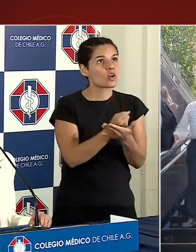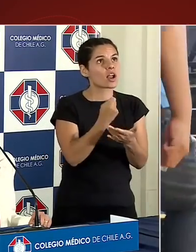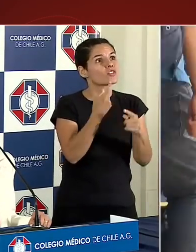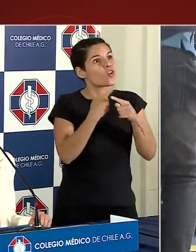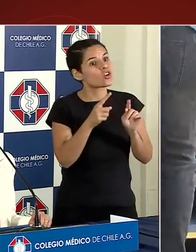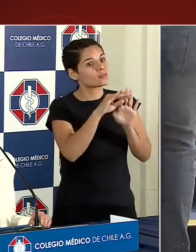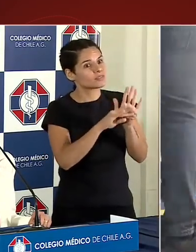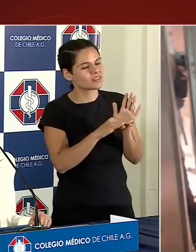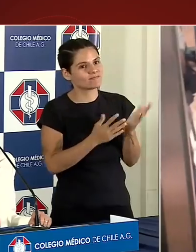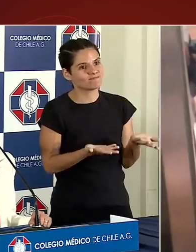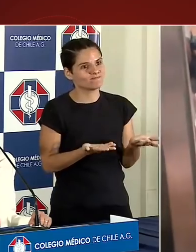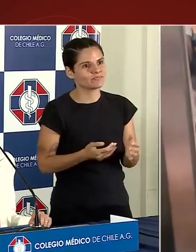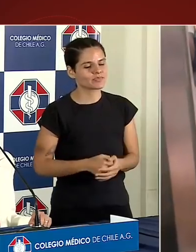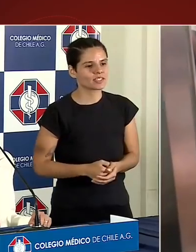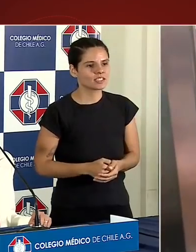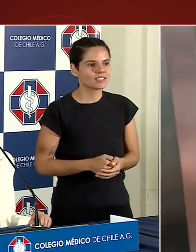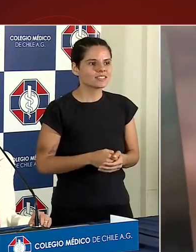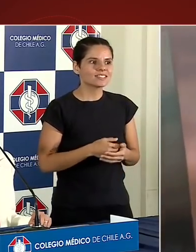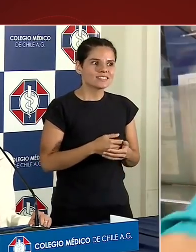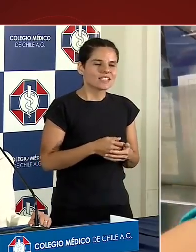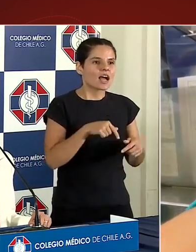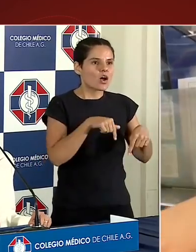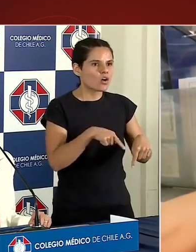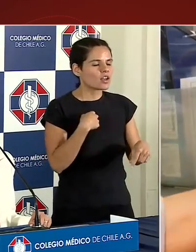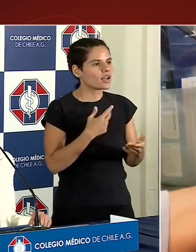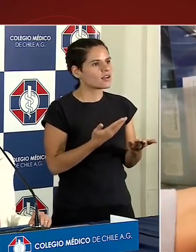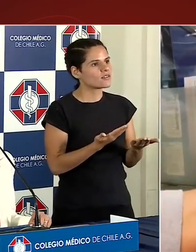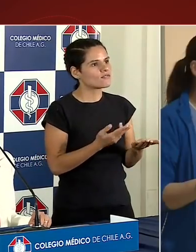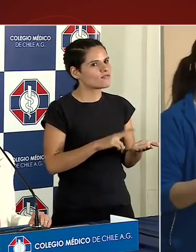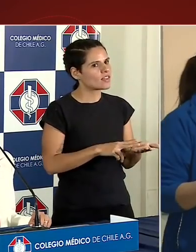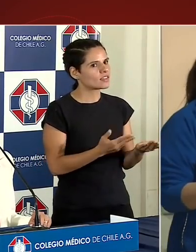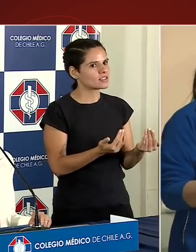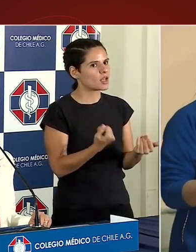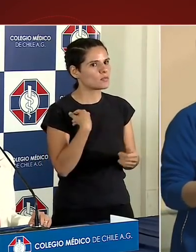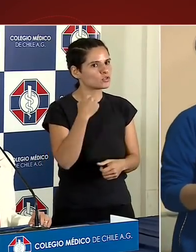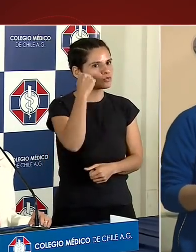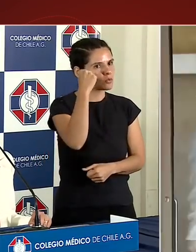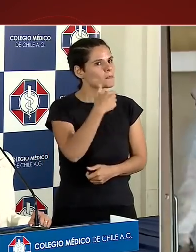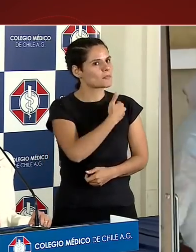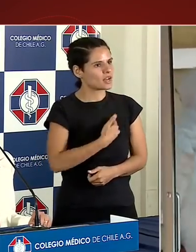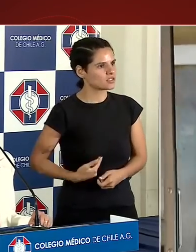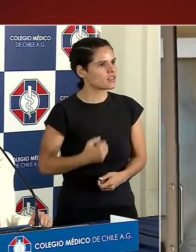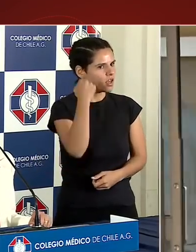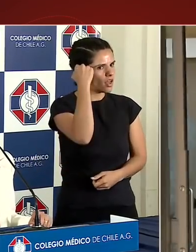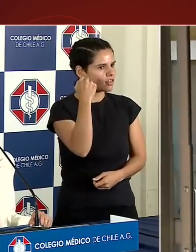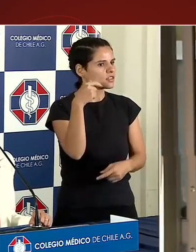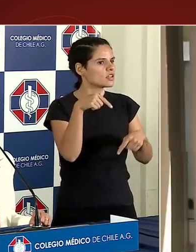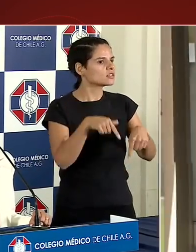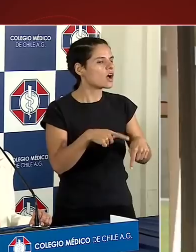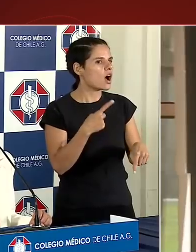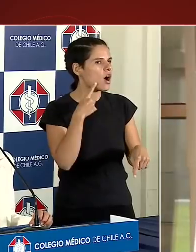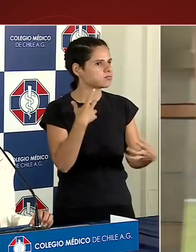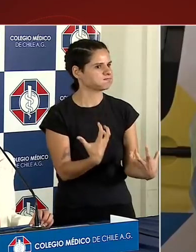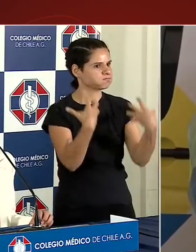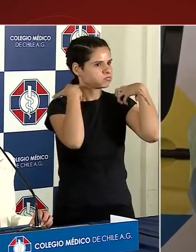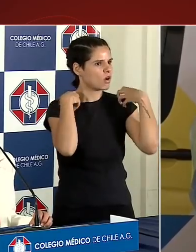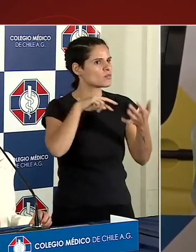¿Es necesario a estas alturas que el presidente tome las riendas de esta emergencia sanitaria?